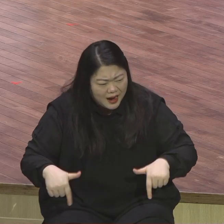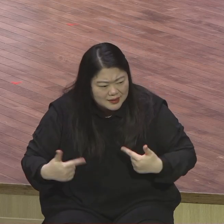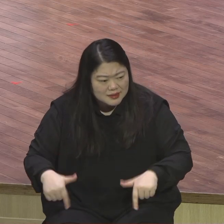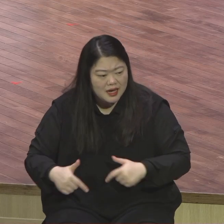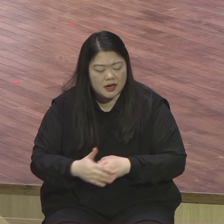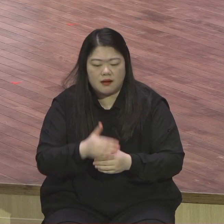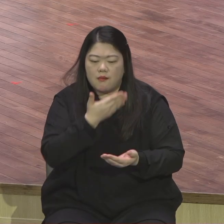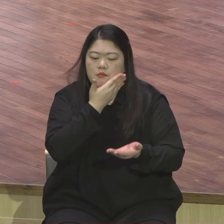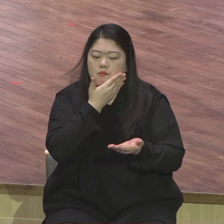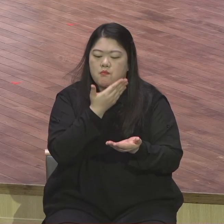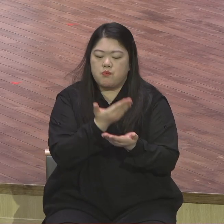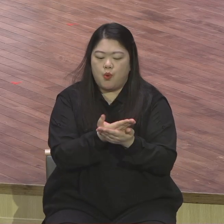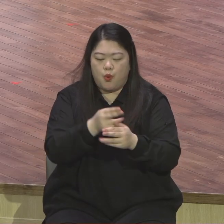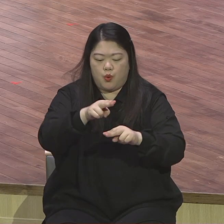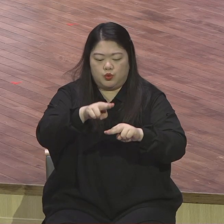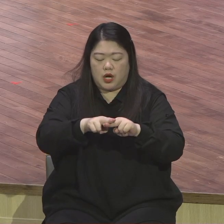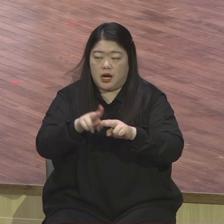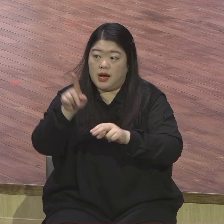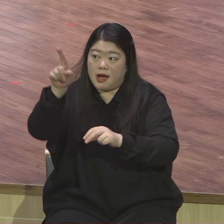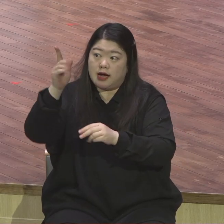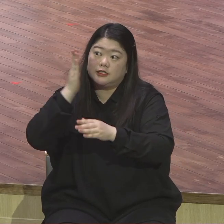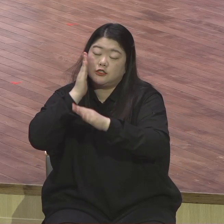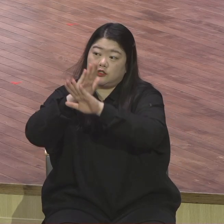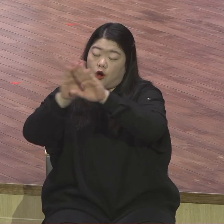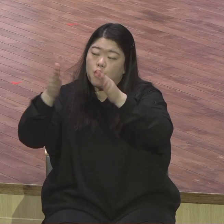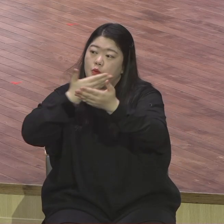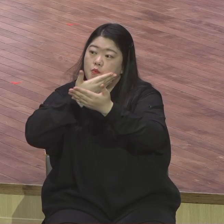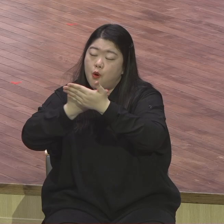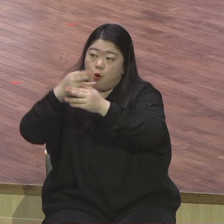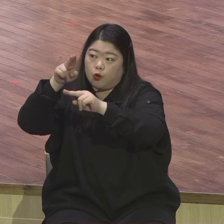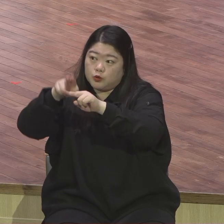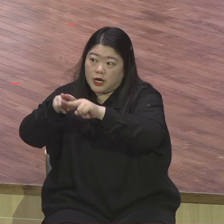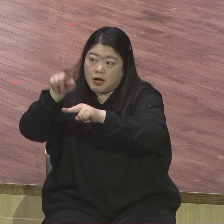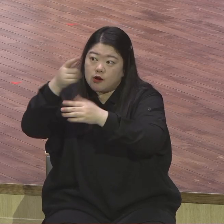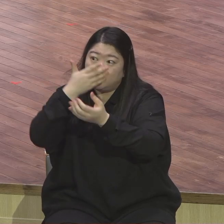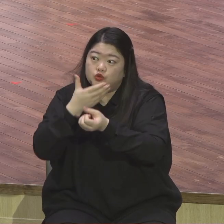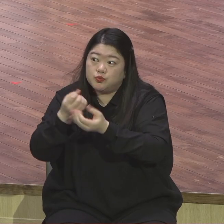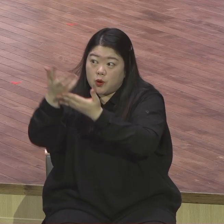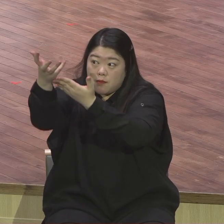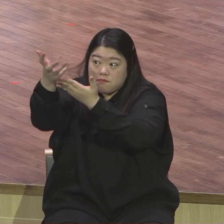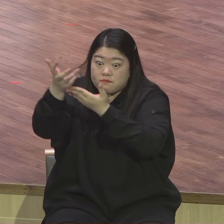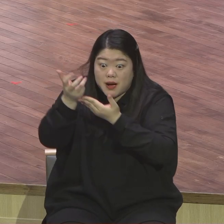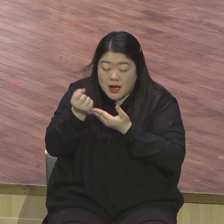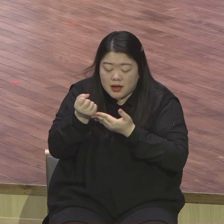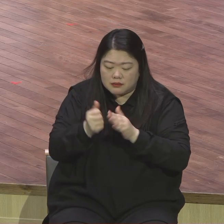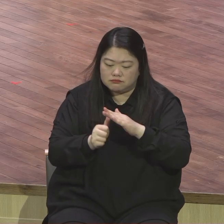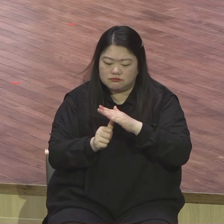축복을 누리는 응답 하나님의 스케일을 체험하는 응답의 정인들 다 되시기를 제모로 축복합니다